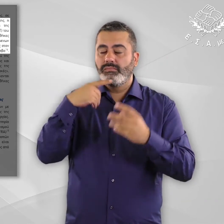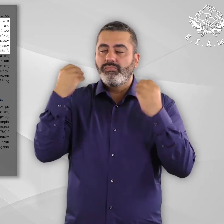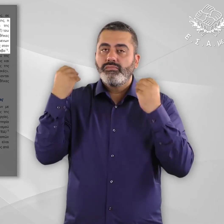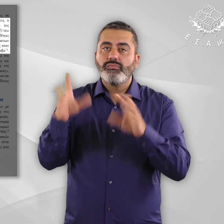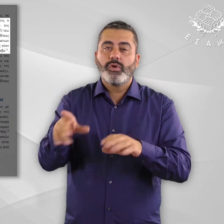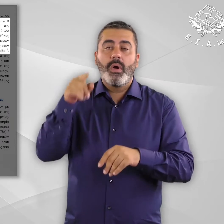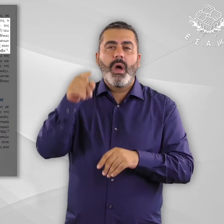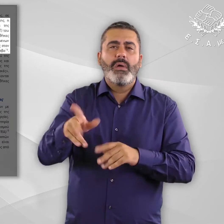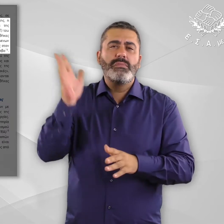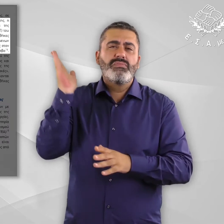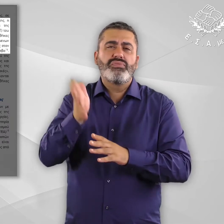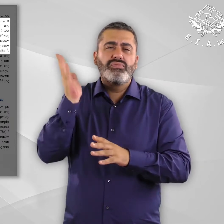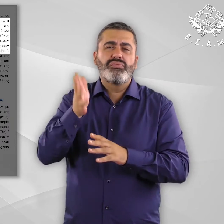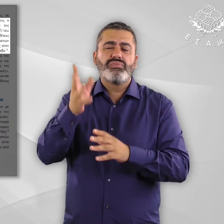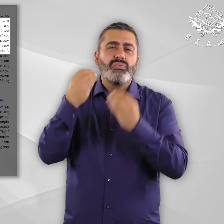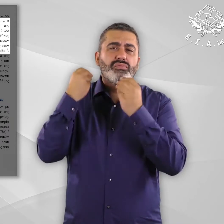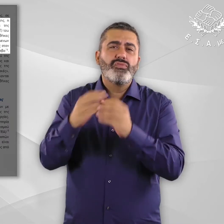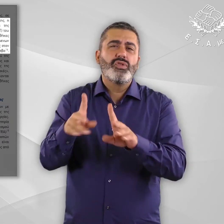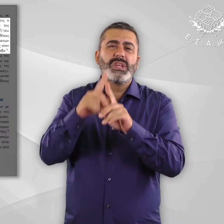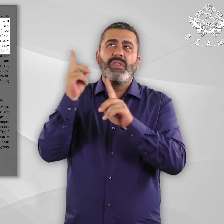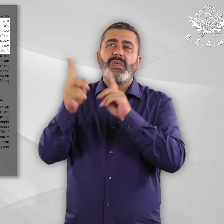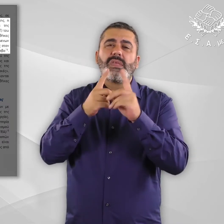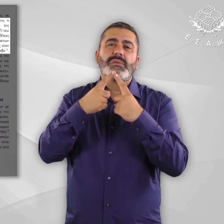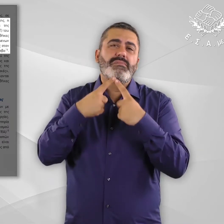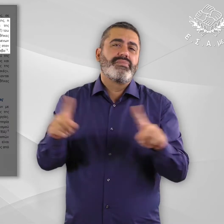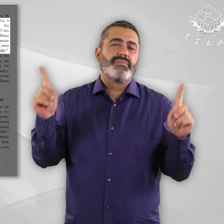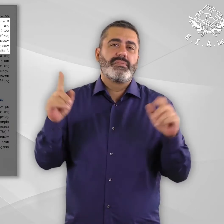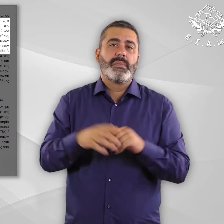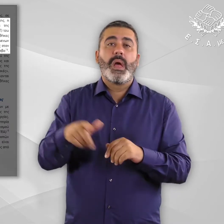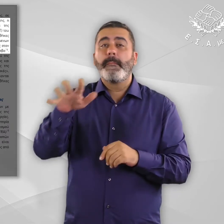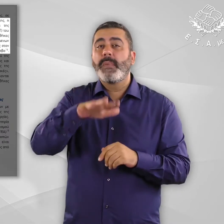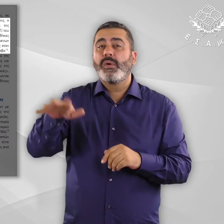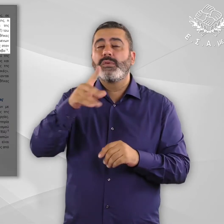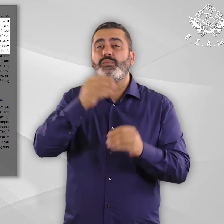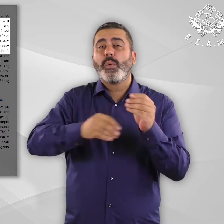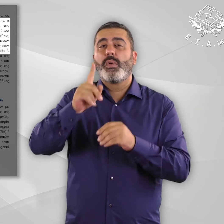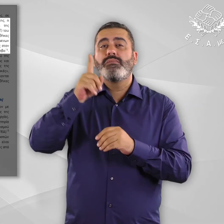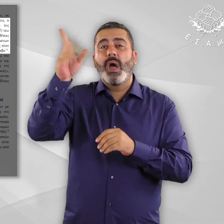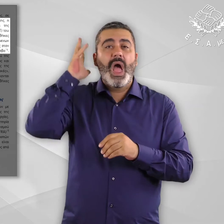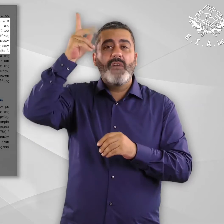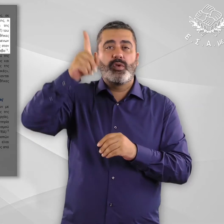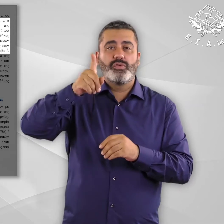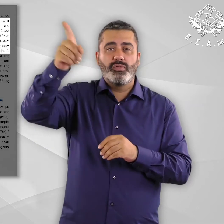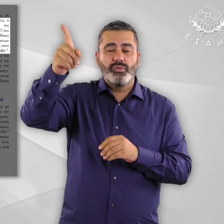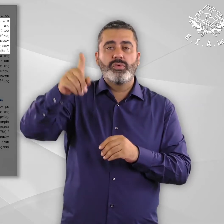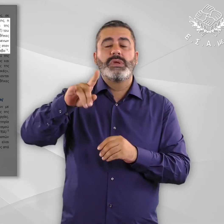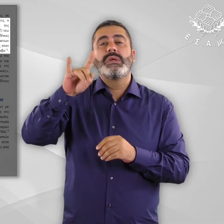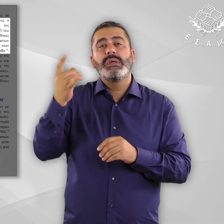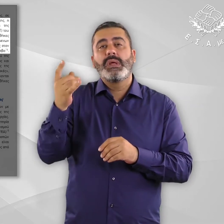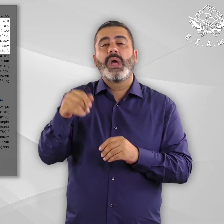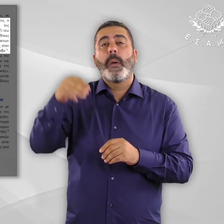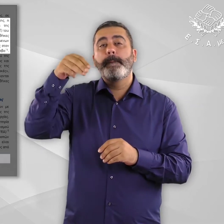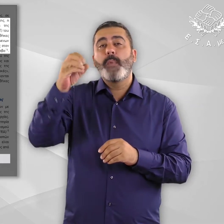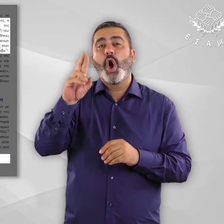κακομεταχείριση των κρατούμενων μεταναστών στην Ελλάδα, κυρίως στους χώρους κράτησης των Ευρώ και στο προαναχωρησιακό κέντρο της